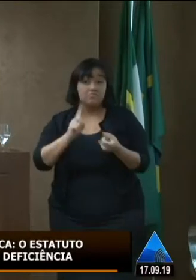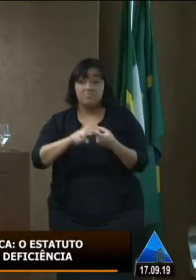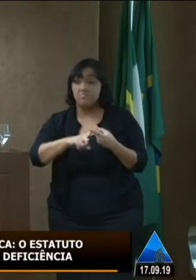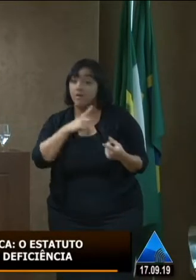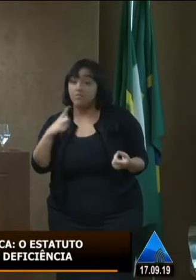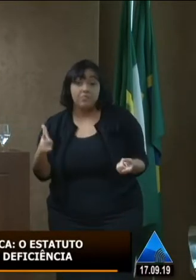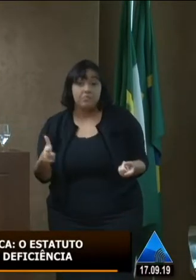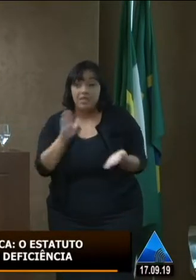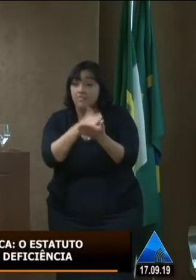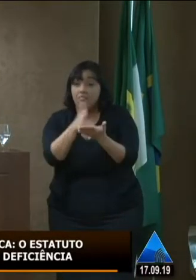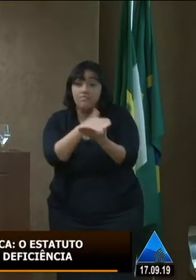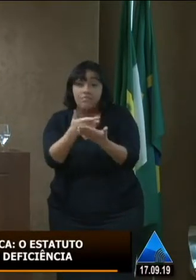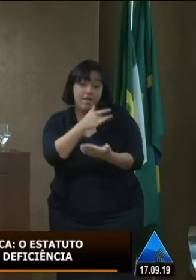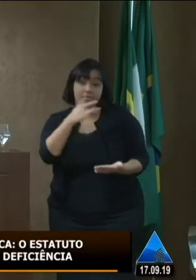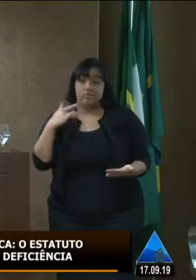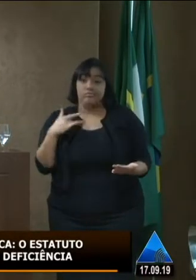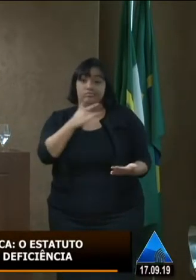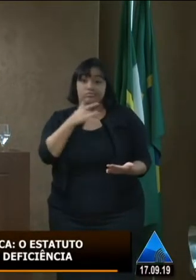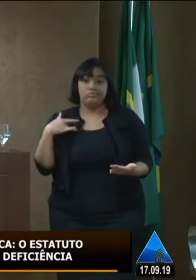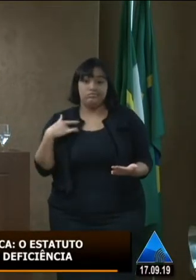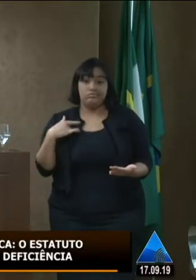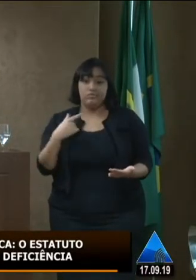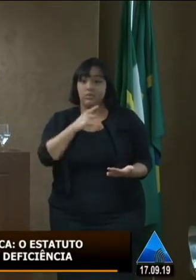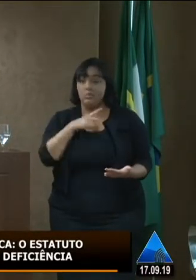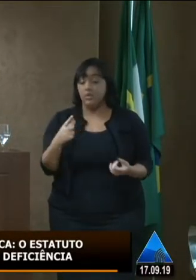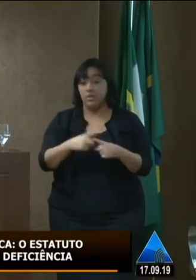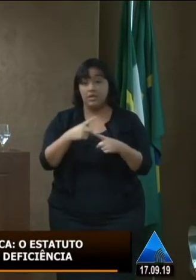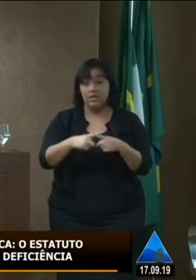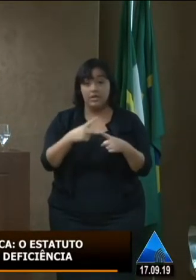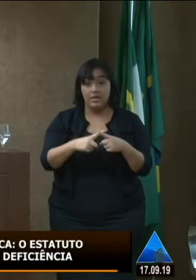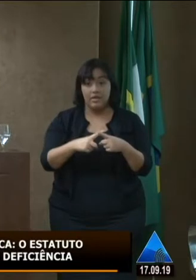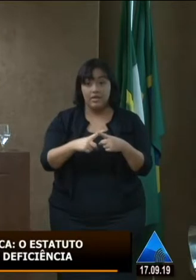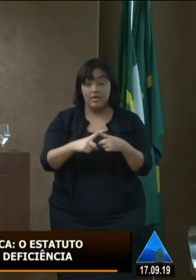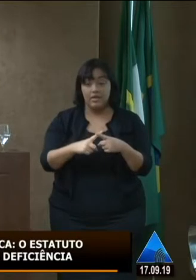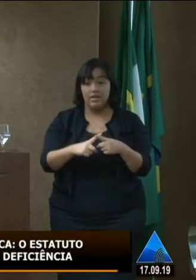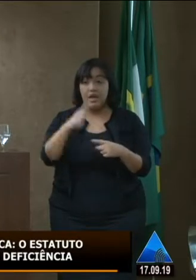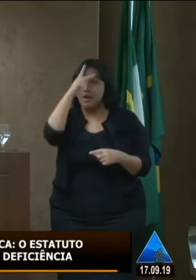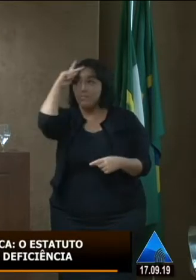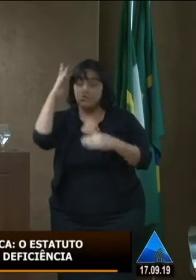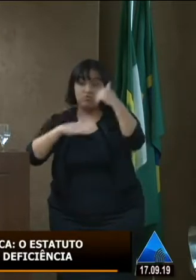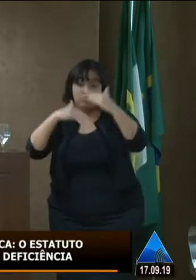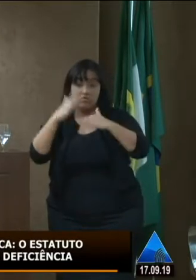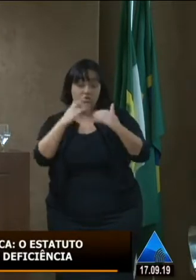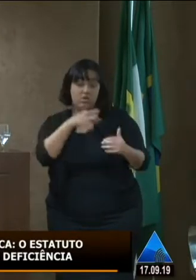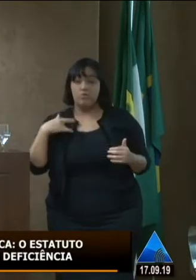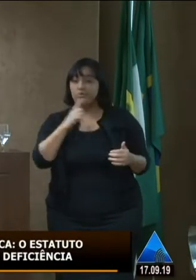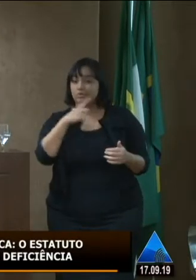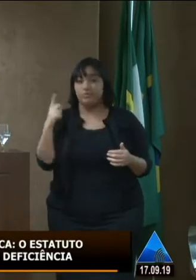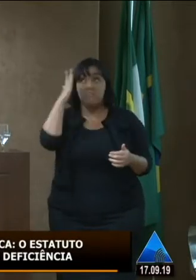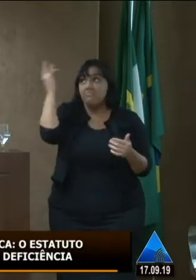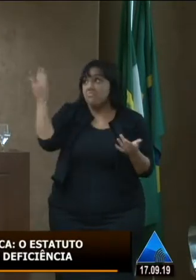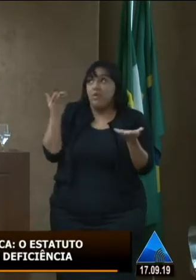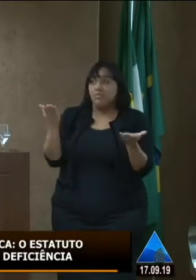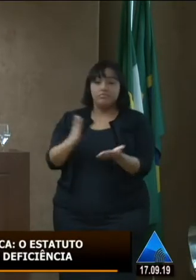ninguém que possa socorrê-la porque os profissionais de saúde não recebem informação para lidar com as pessoas que tem necessidades especiais